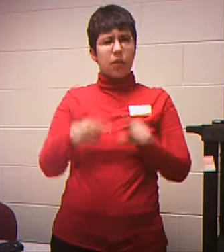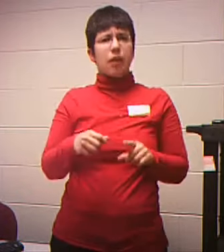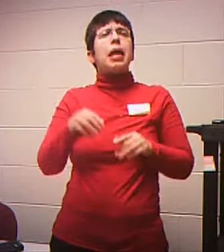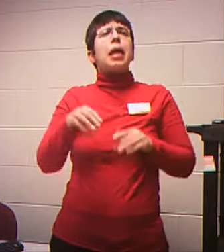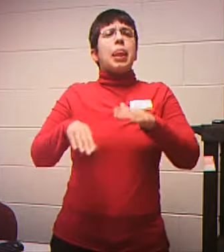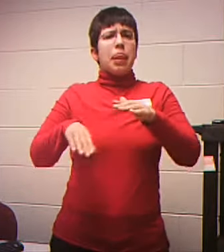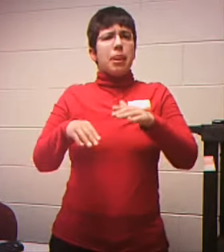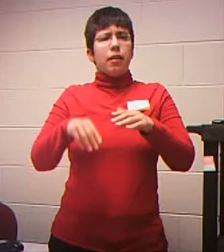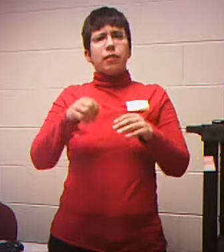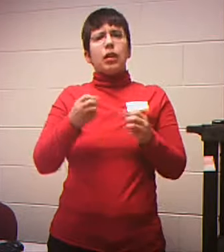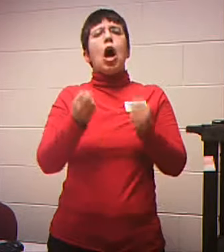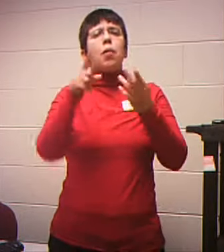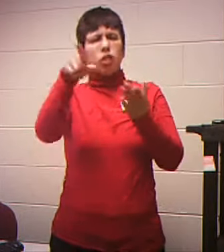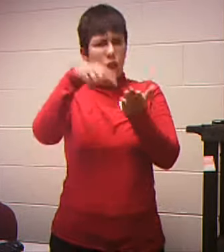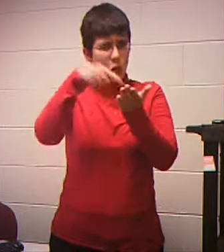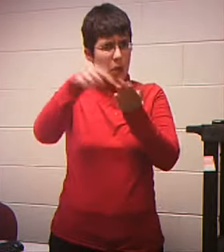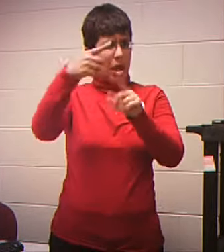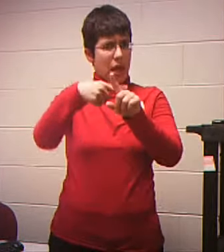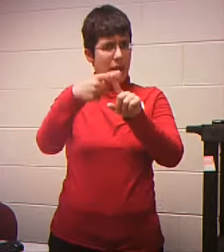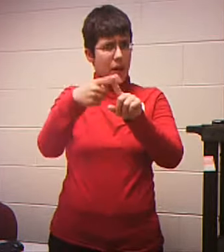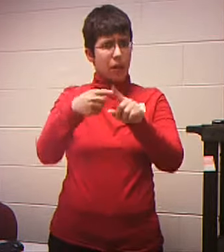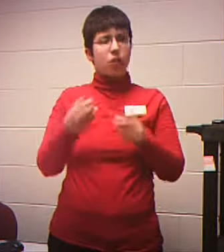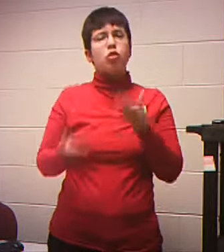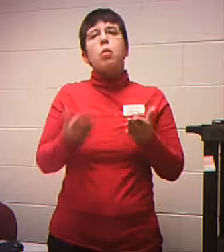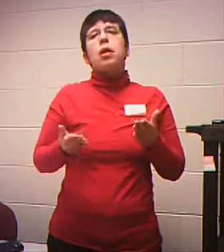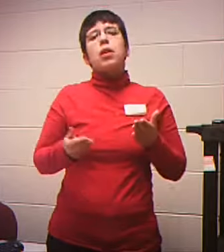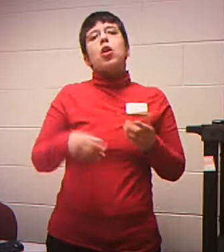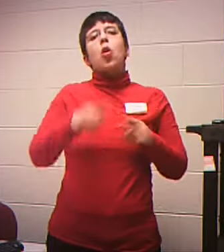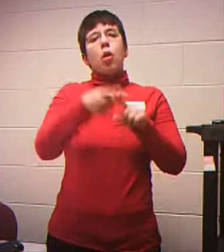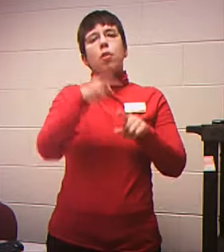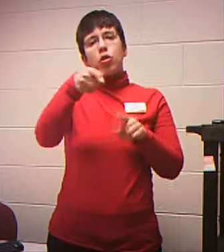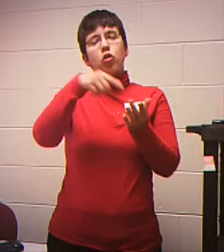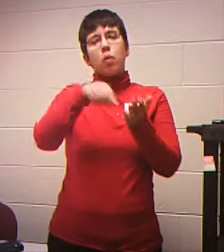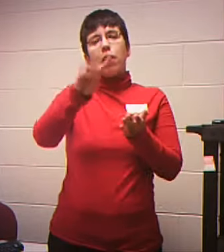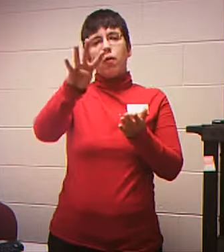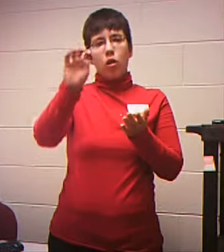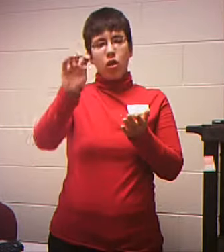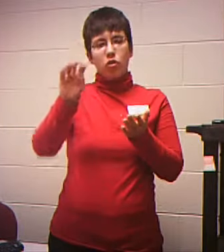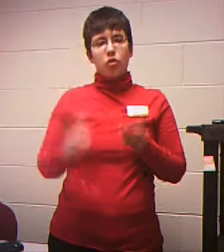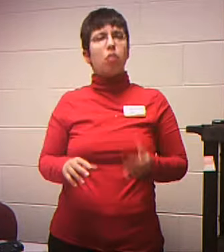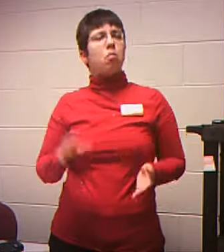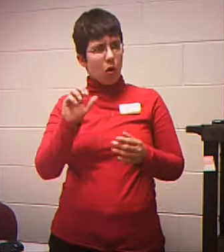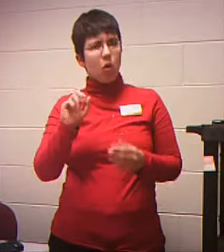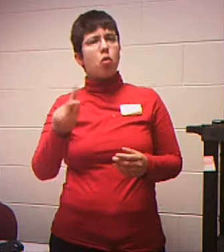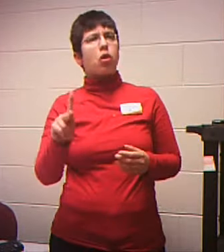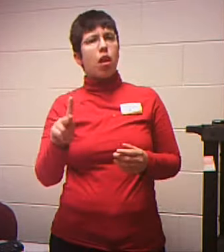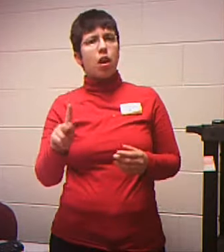company It is So in other Words Maybe you Pay 400 a Month Towards Your Visa Payment But you're Only required To